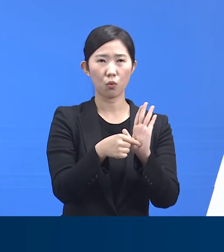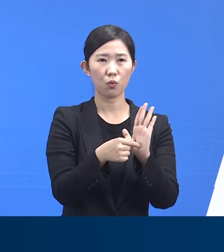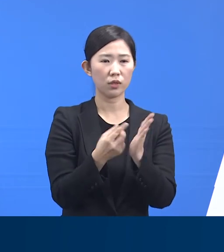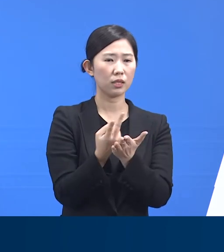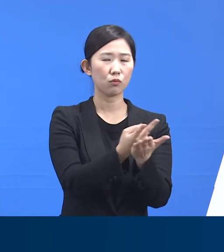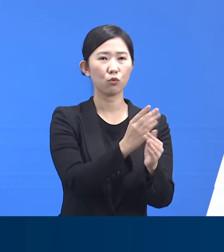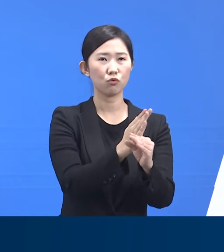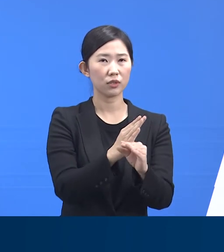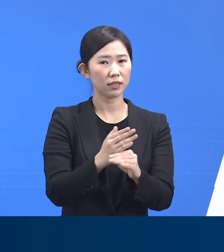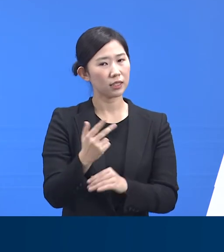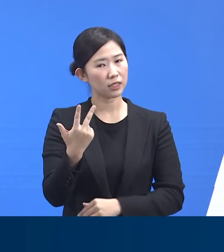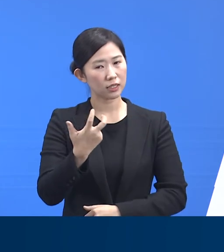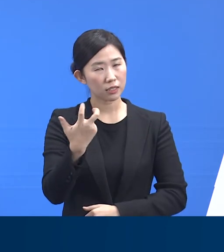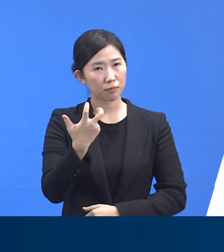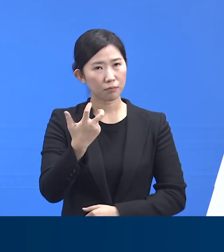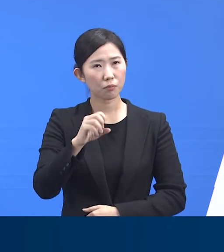있습니다.